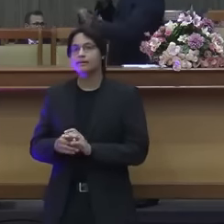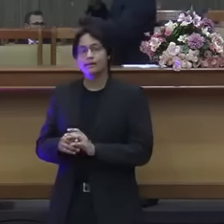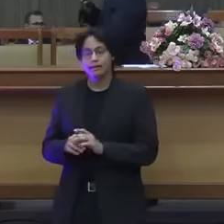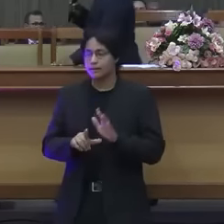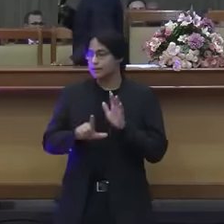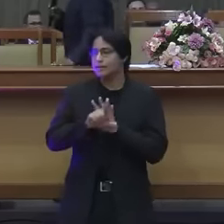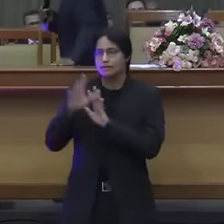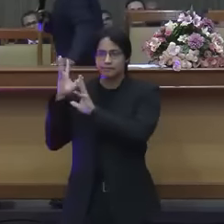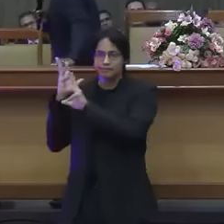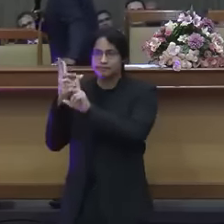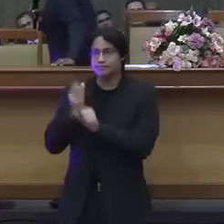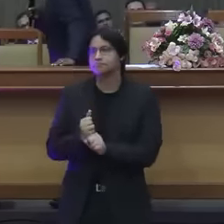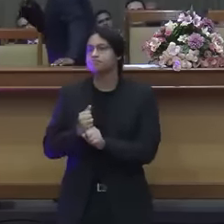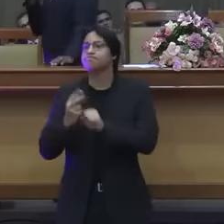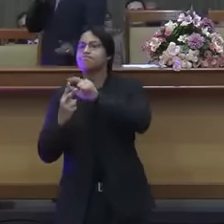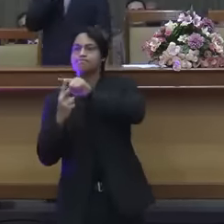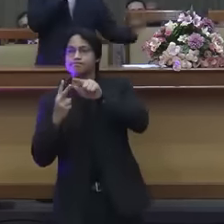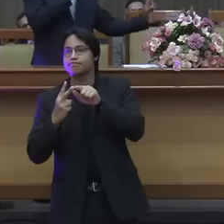mandamentos